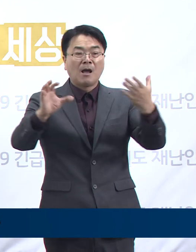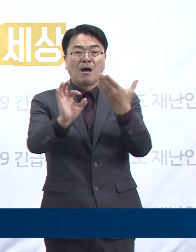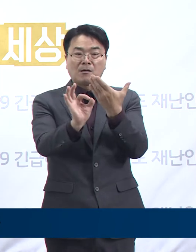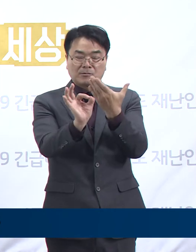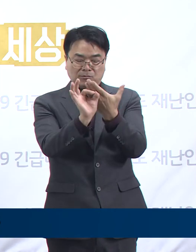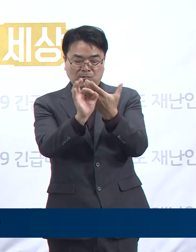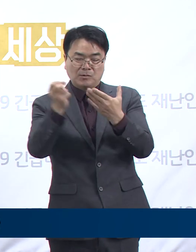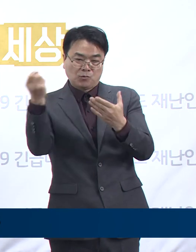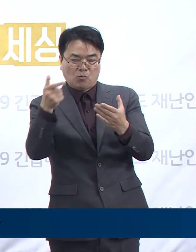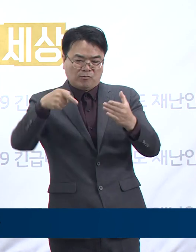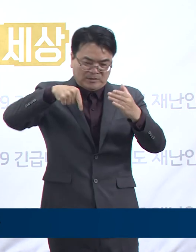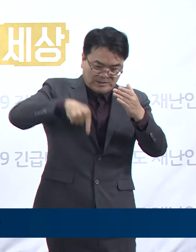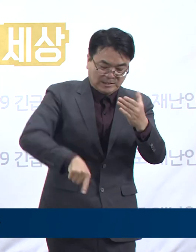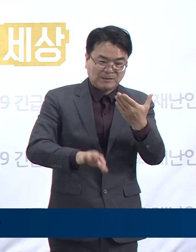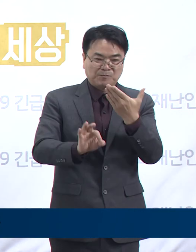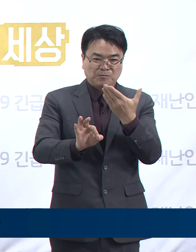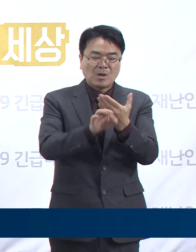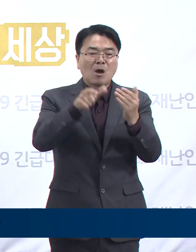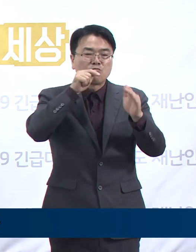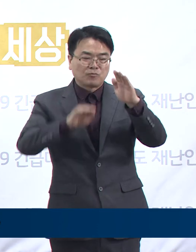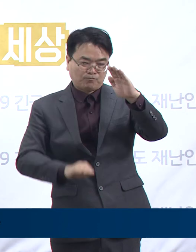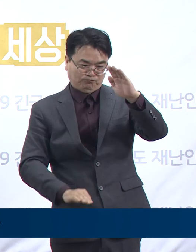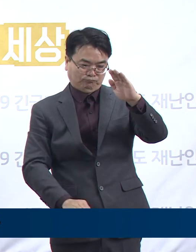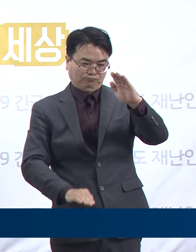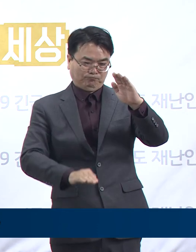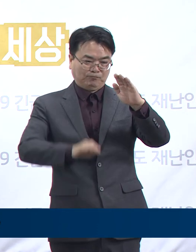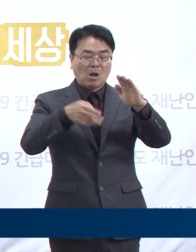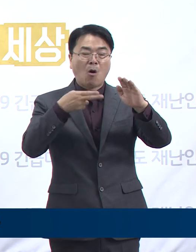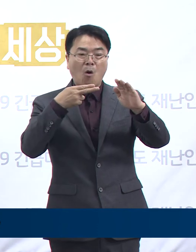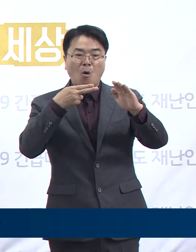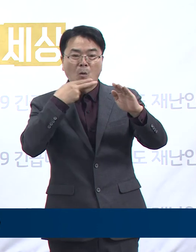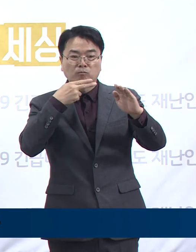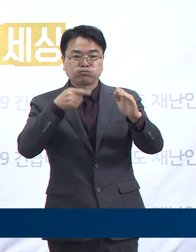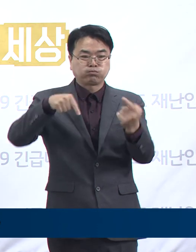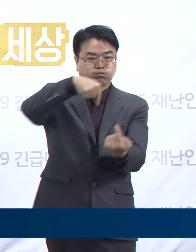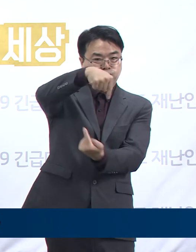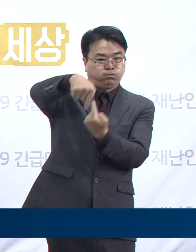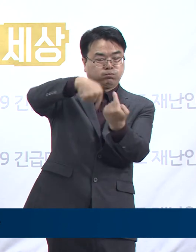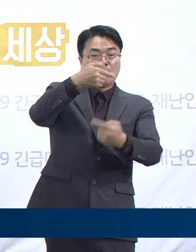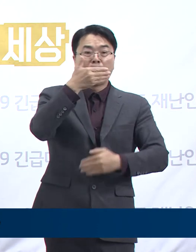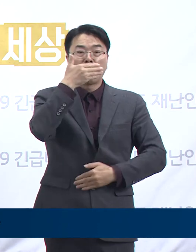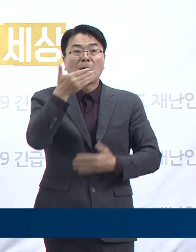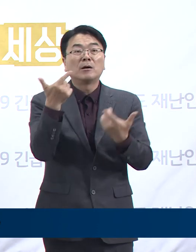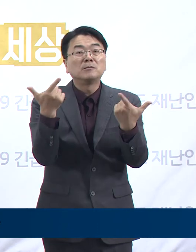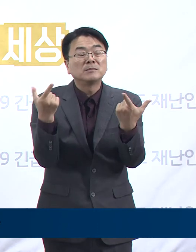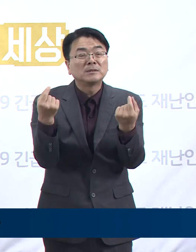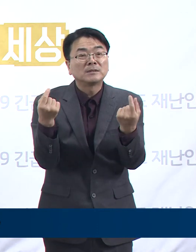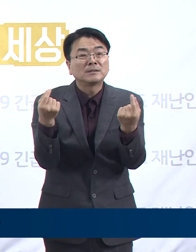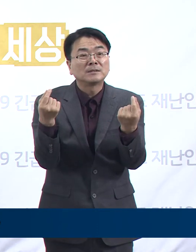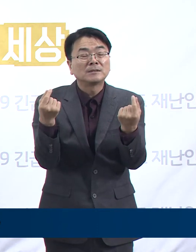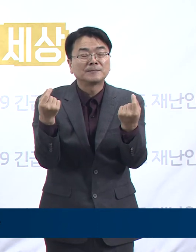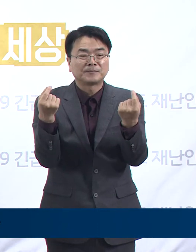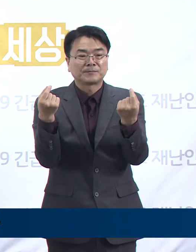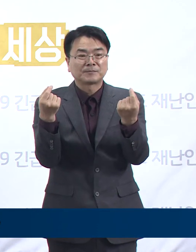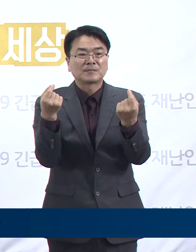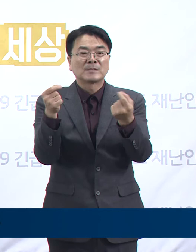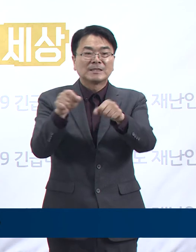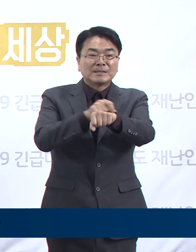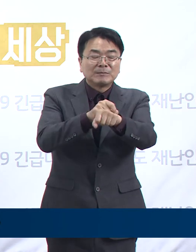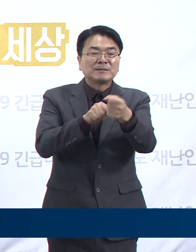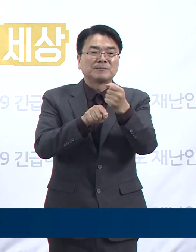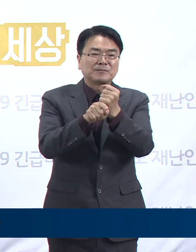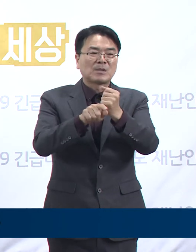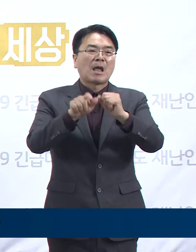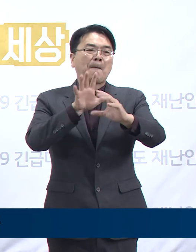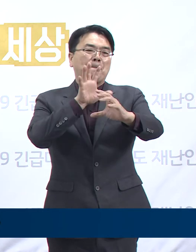깊이가 깊을수록 넘치지 않을 확률이 당연히 높아집니다. 즉, 팬데믹으로부터 우리